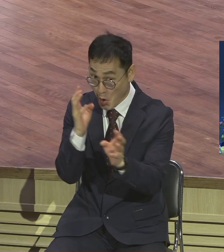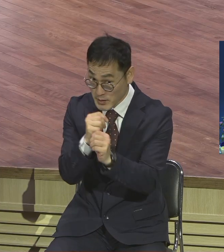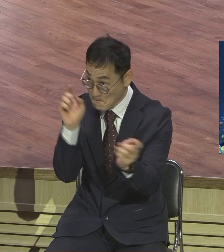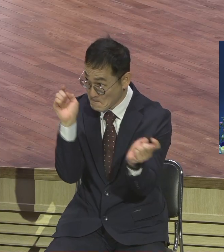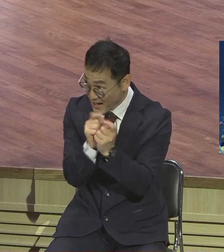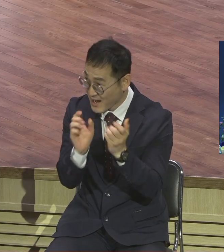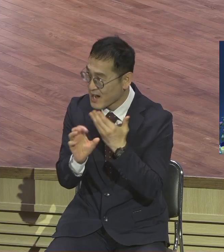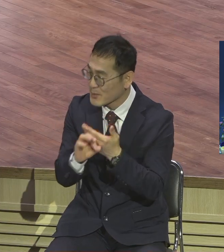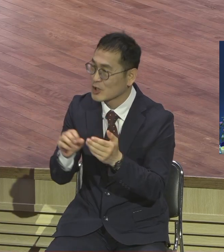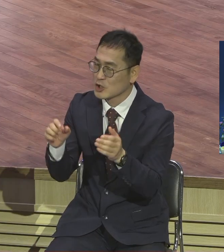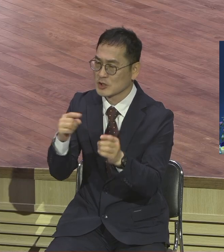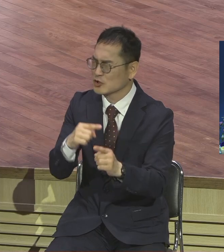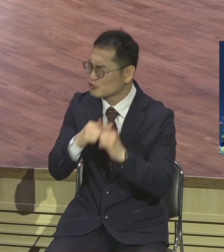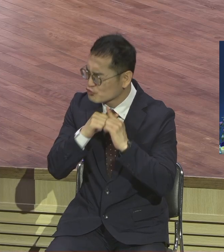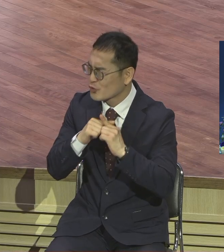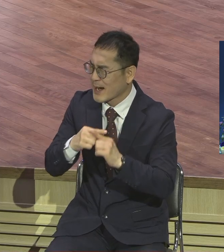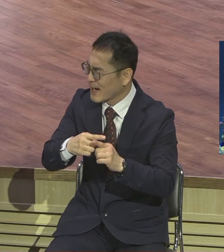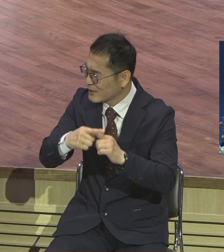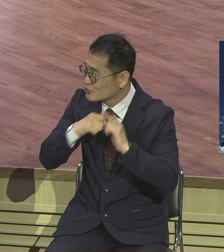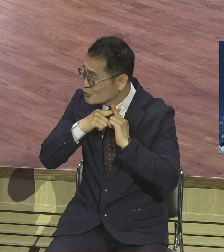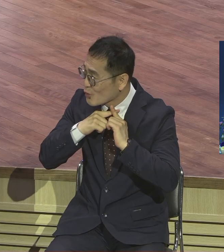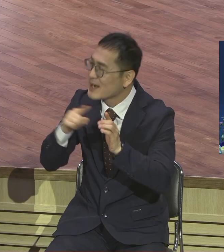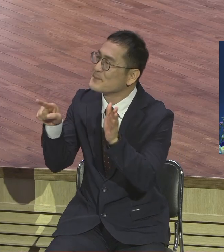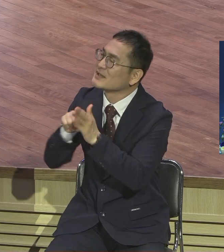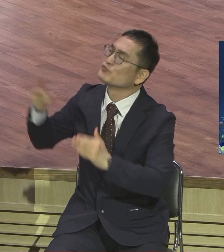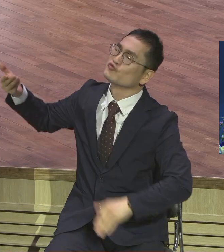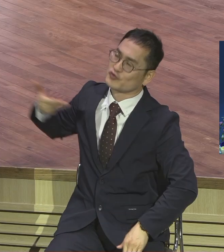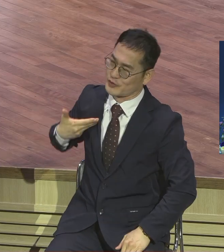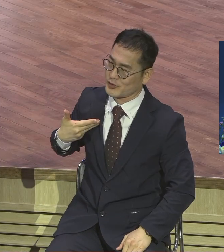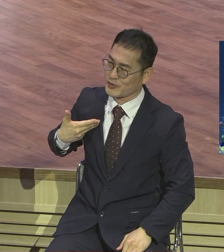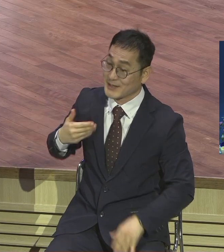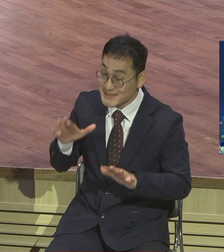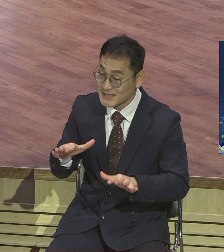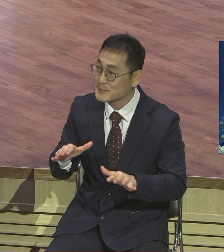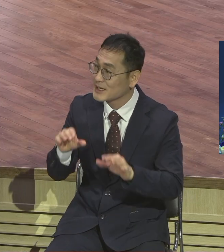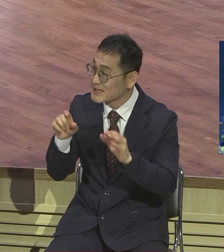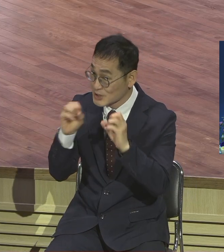지금은 전도할 때이기 때문에 전도할 믿음을 가지고 삽니다